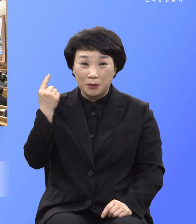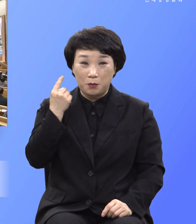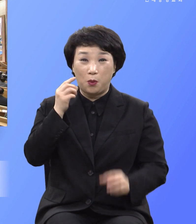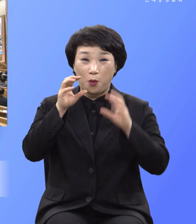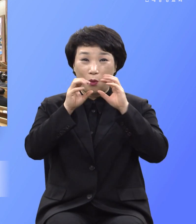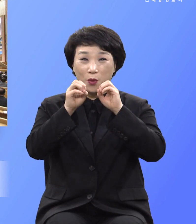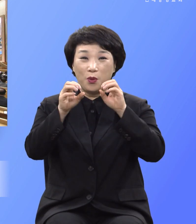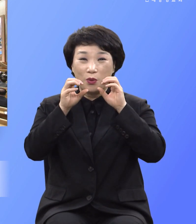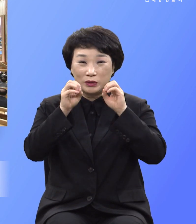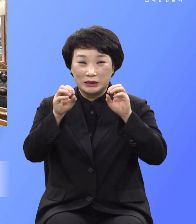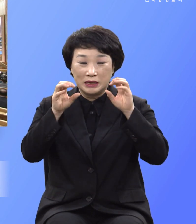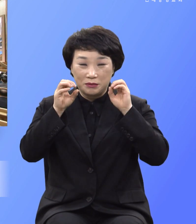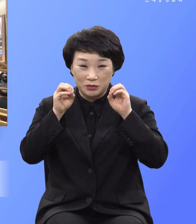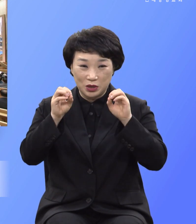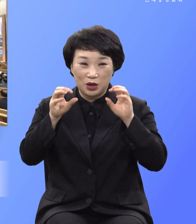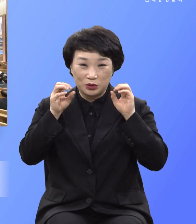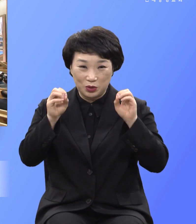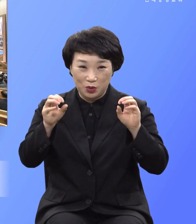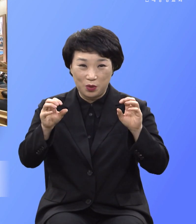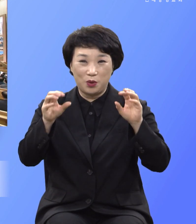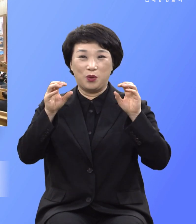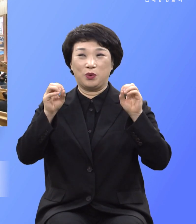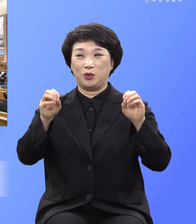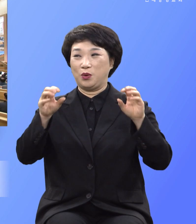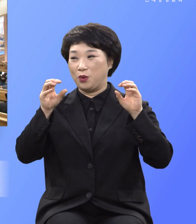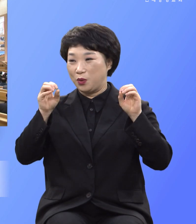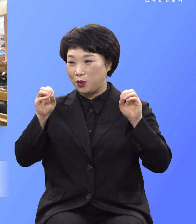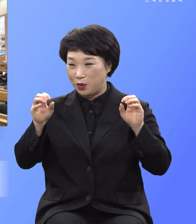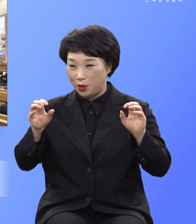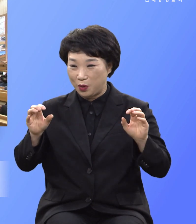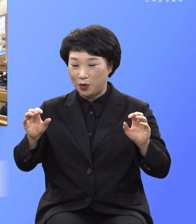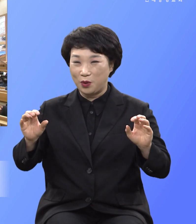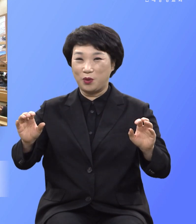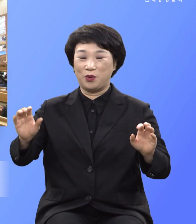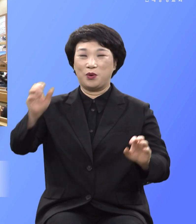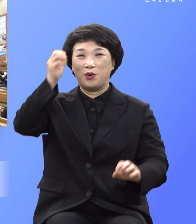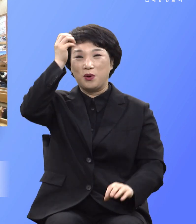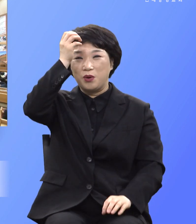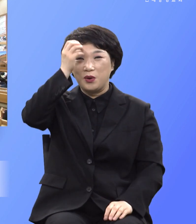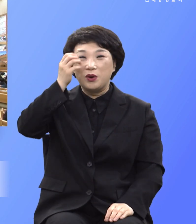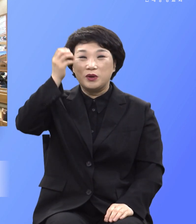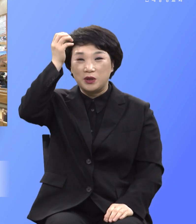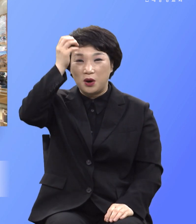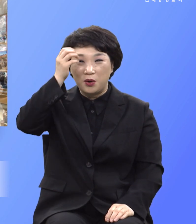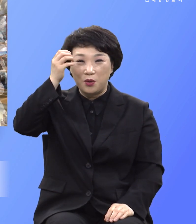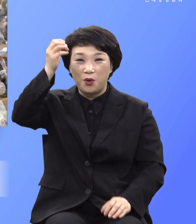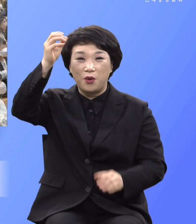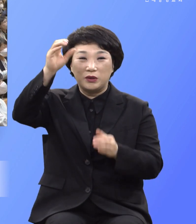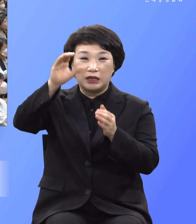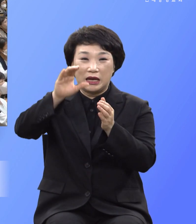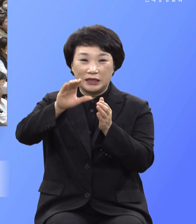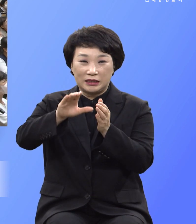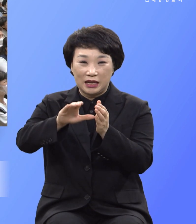모든 족속을 다